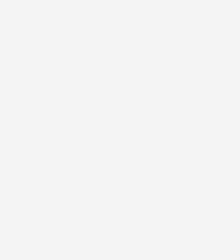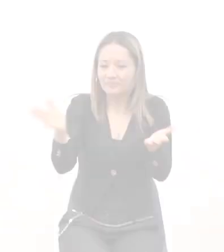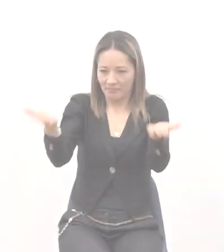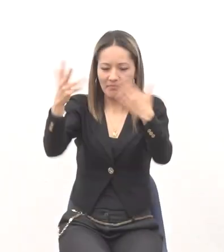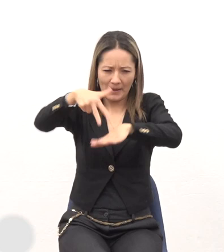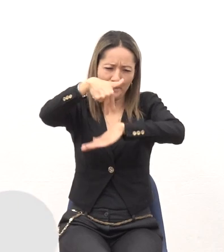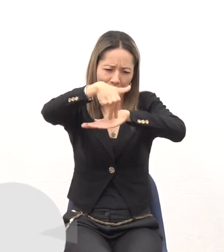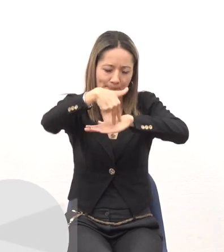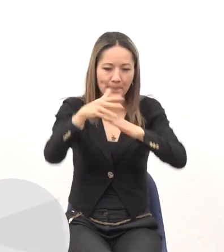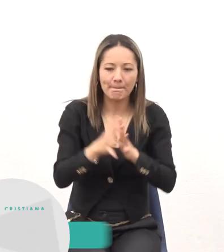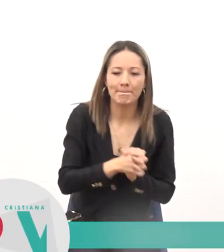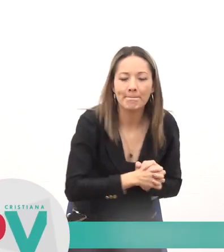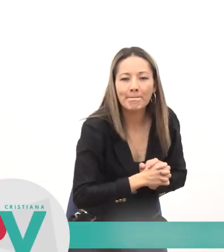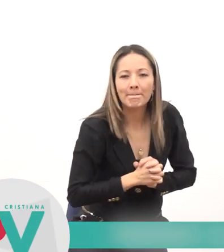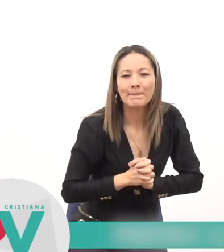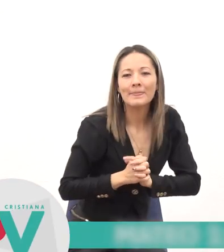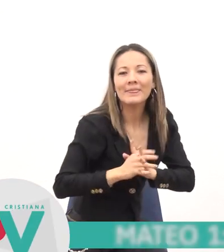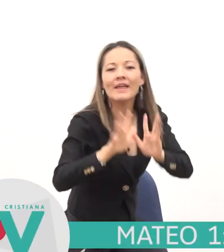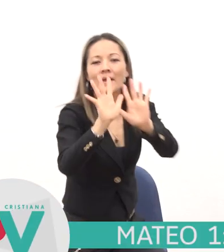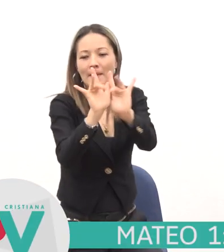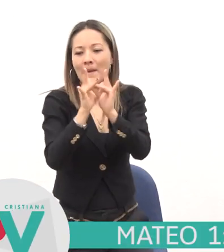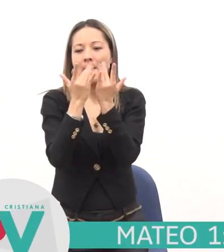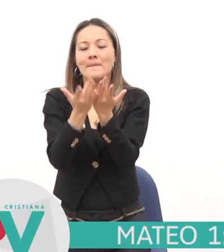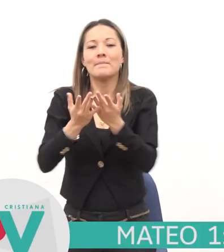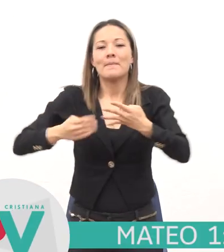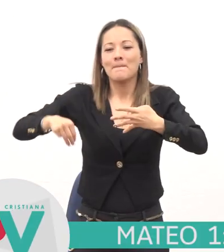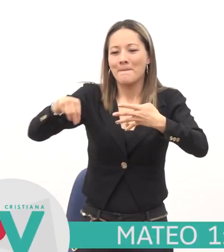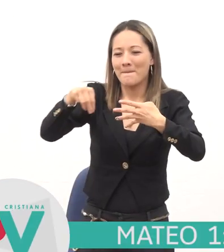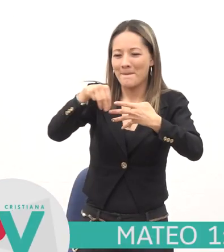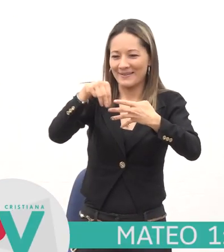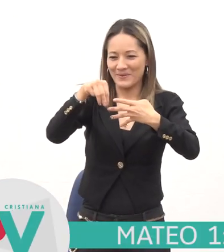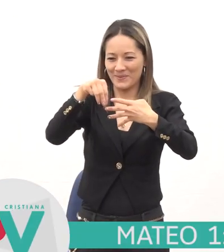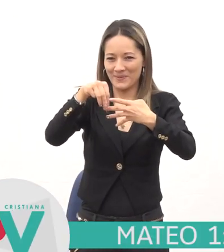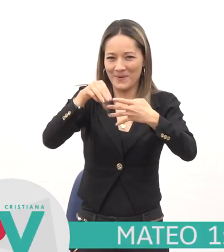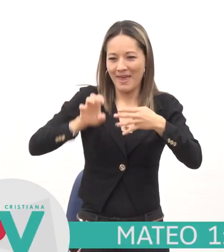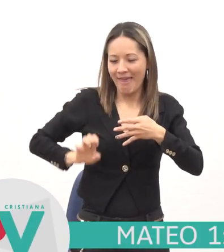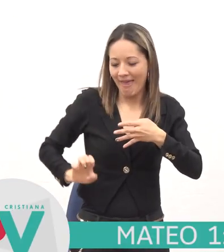Vamos a abrir la Biblia en Mateo capítulo 1